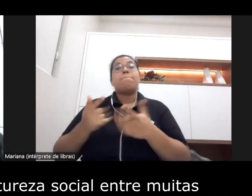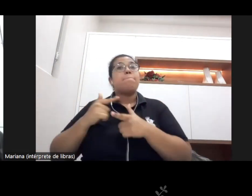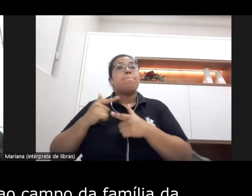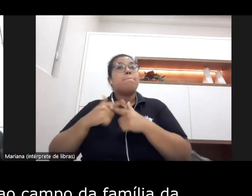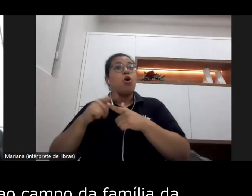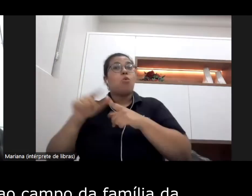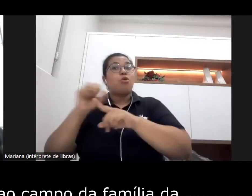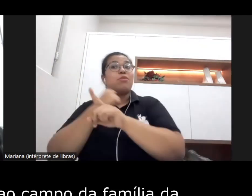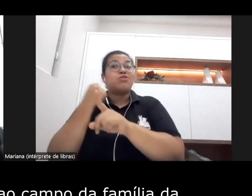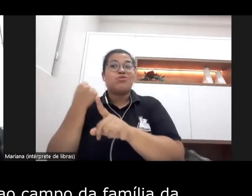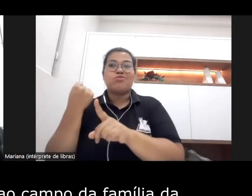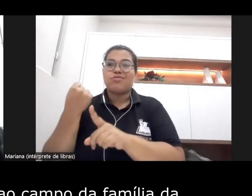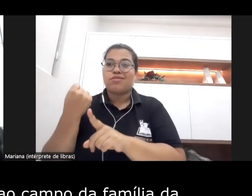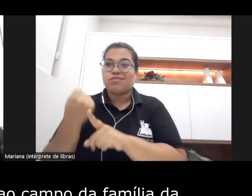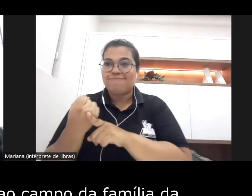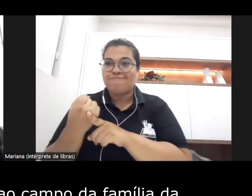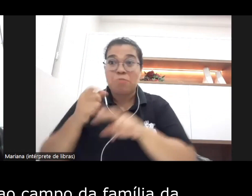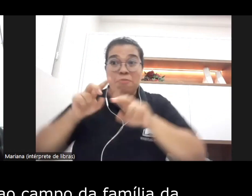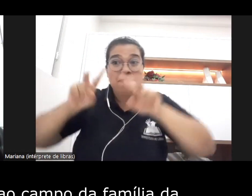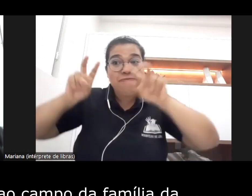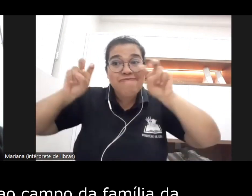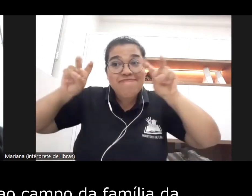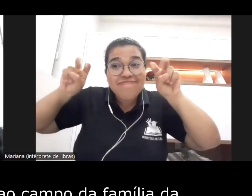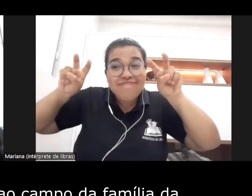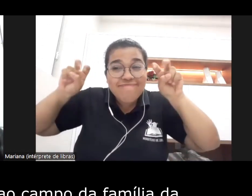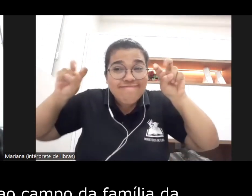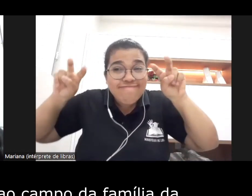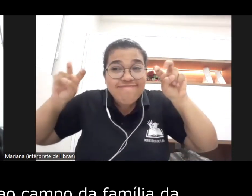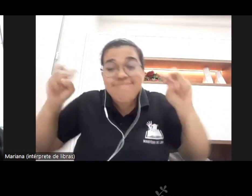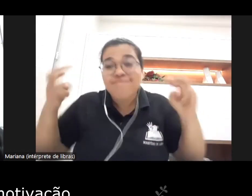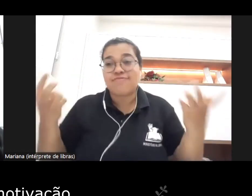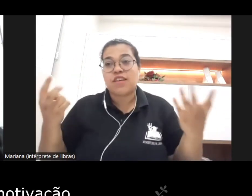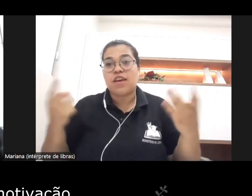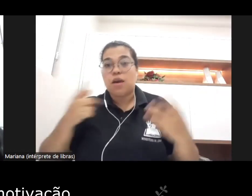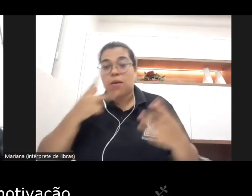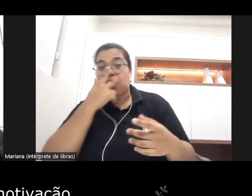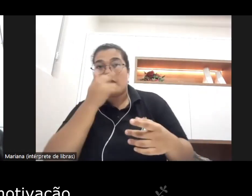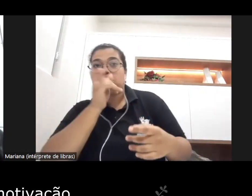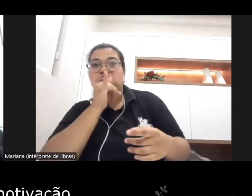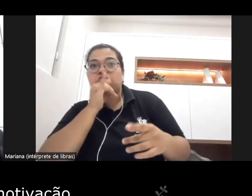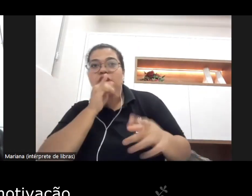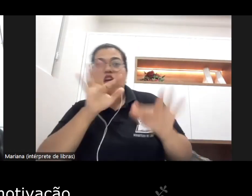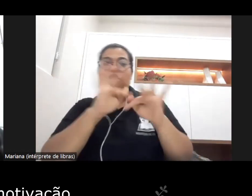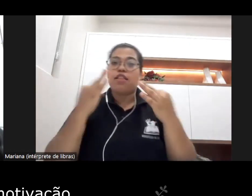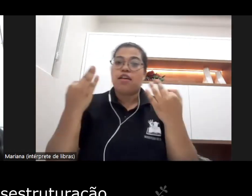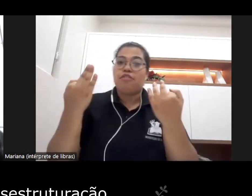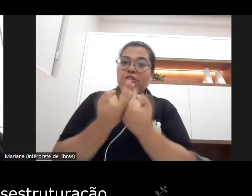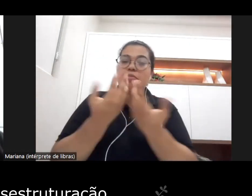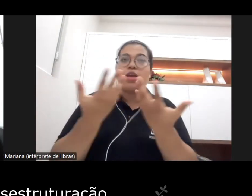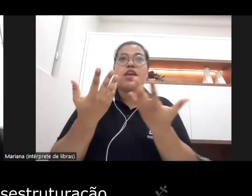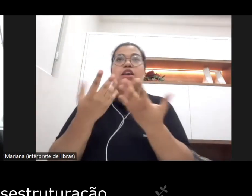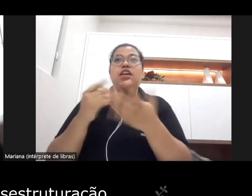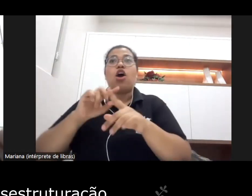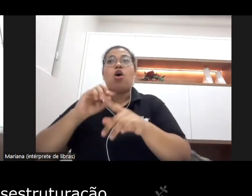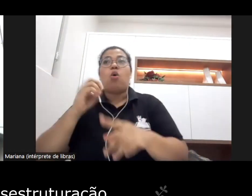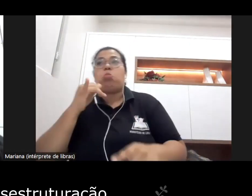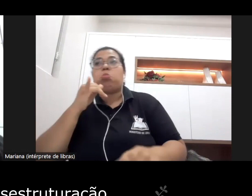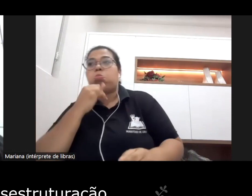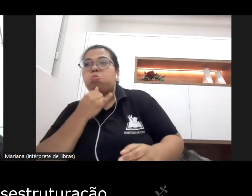aspas como se pertencesse ao campo da família da sua desmotivação ou da sua